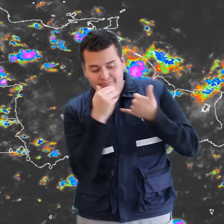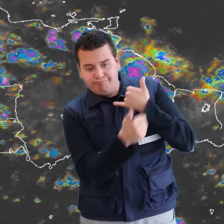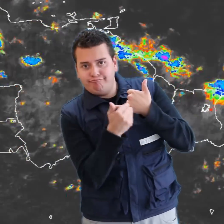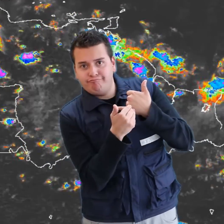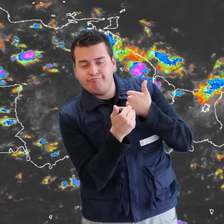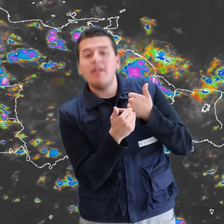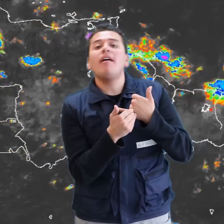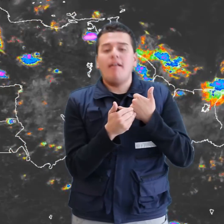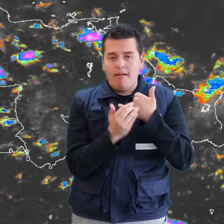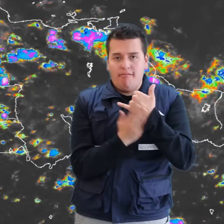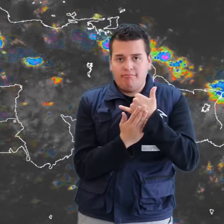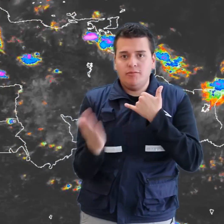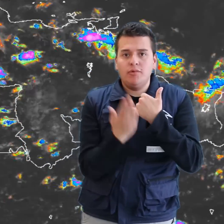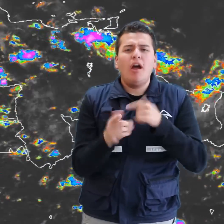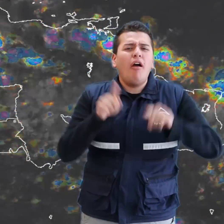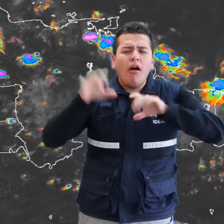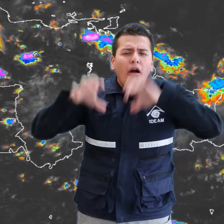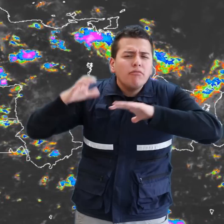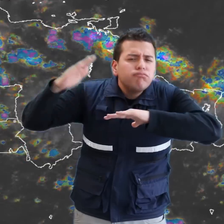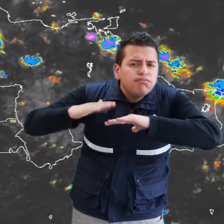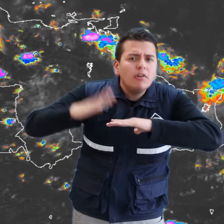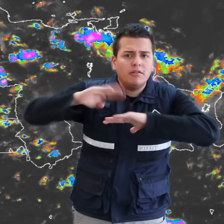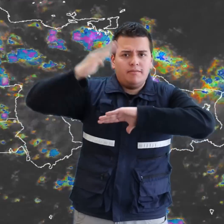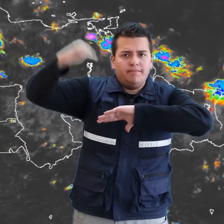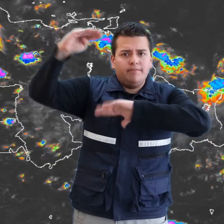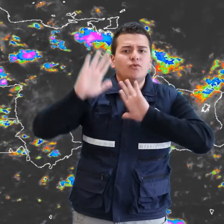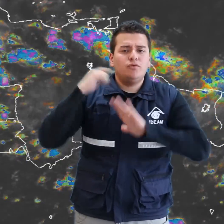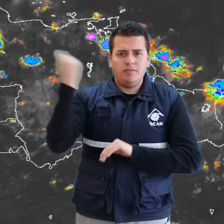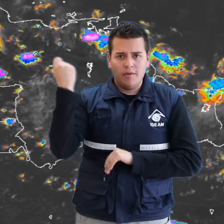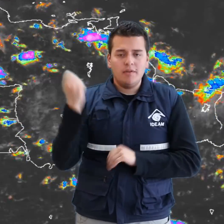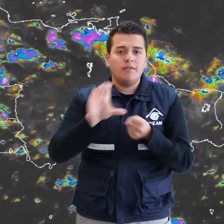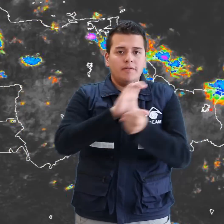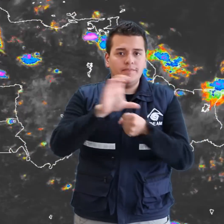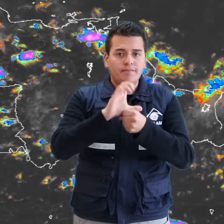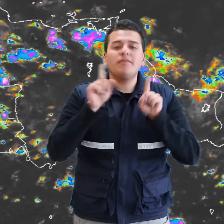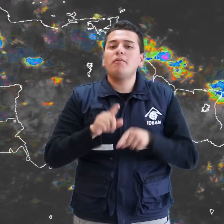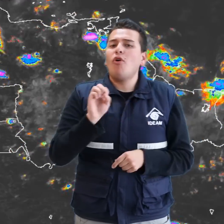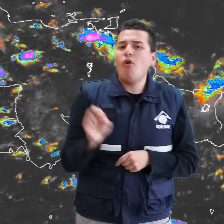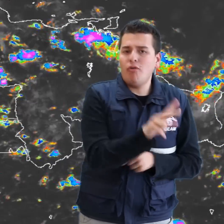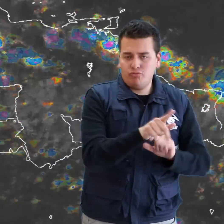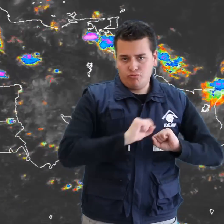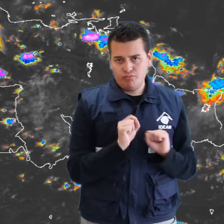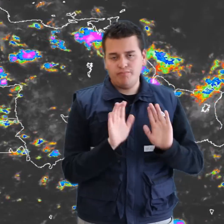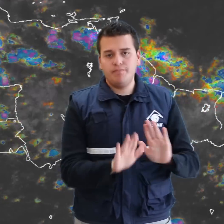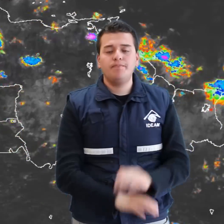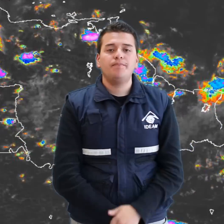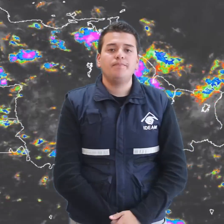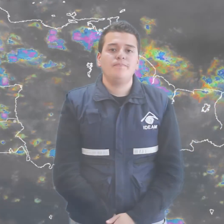precipitaciones de menor intensidad en el pie de Monte de Meta, Cundinamarca y en el oriente de la ciudad de Bogotá.